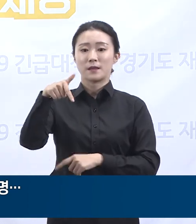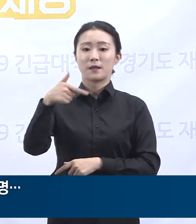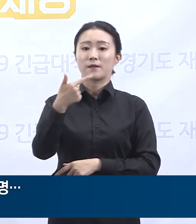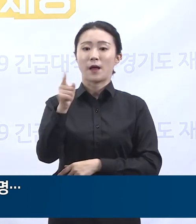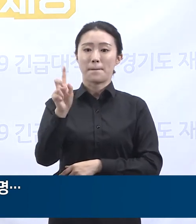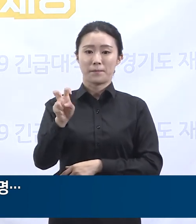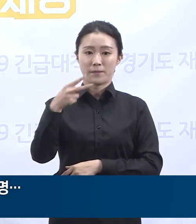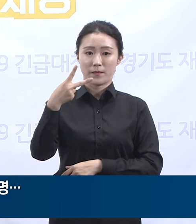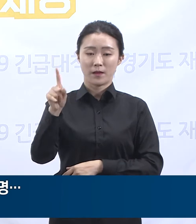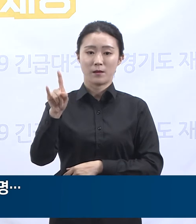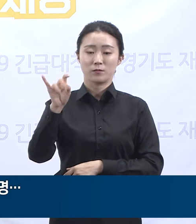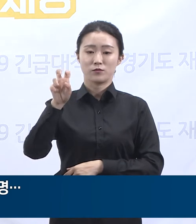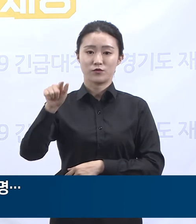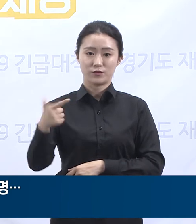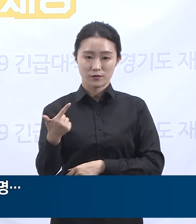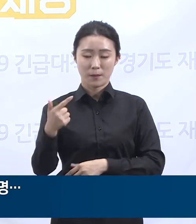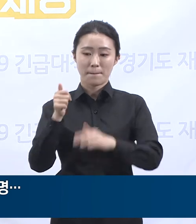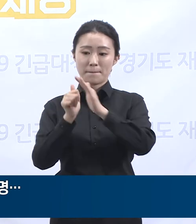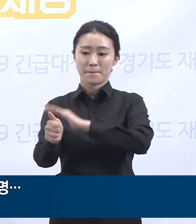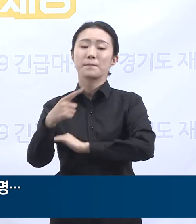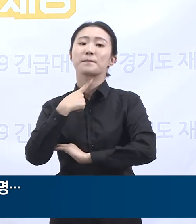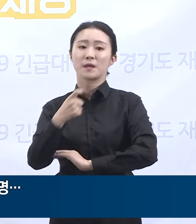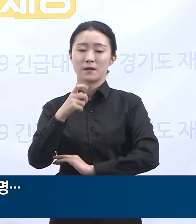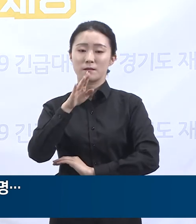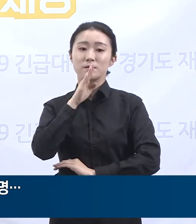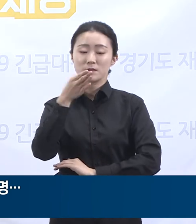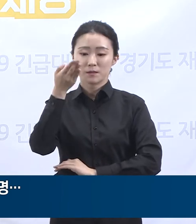방문하지 않은 것으로 조사 결과 확인되었습니다.